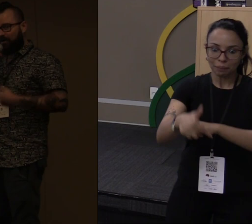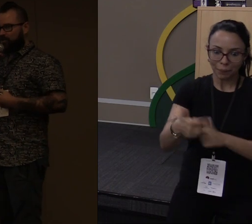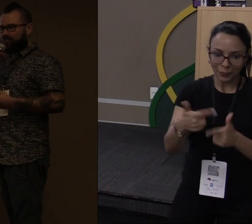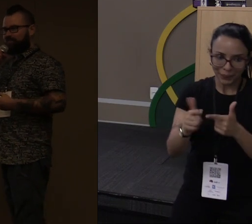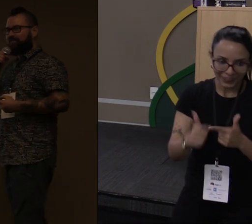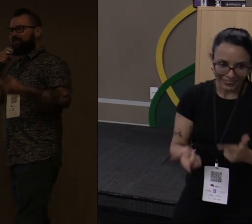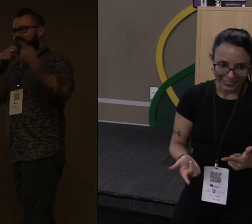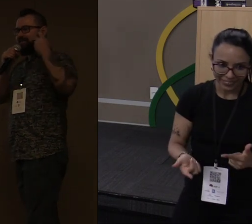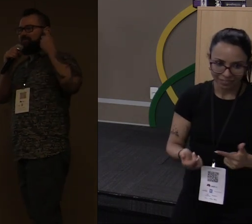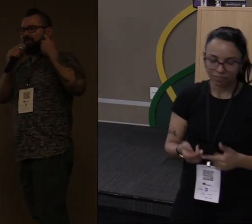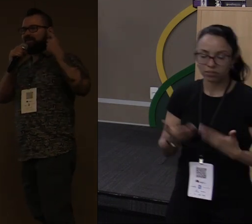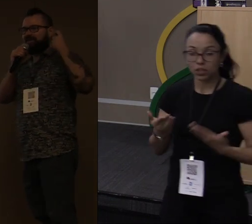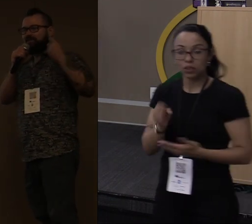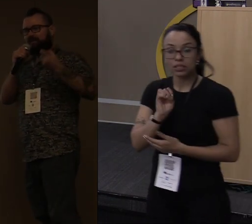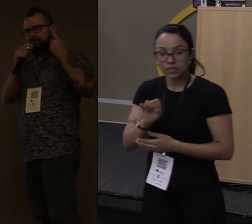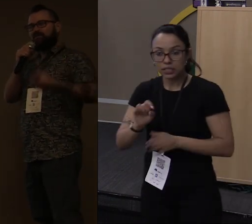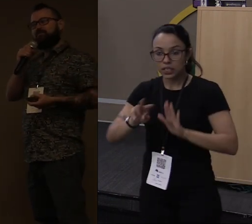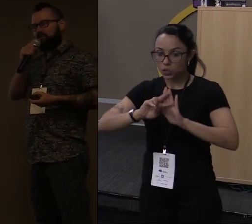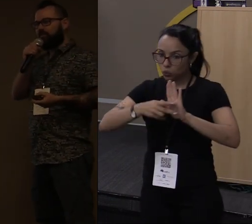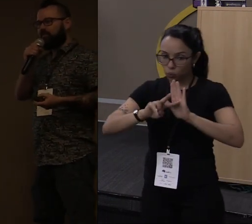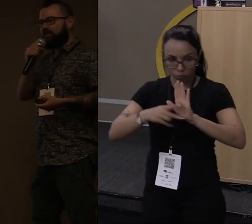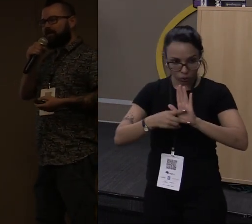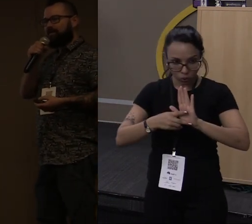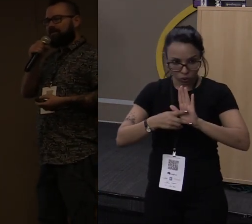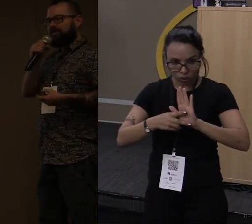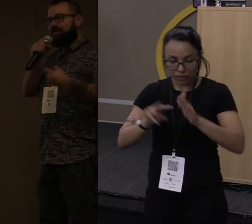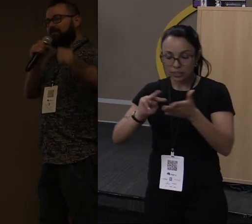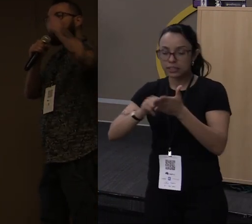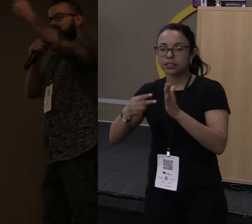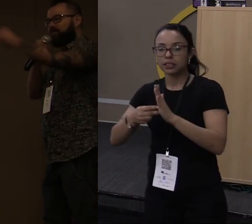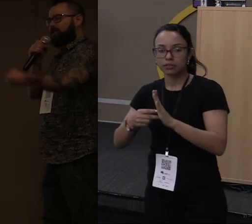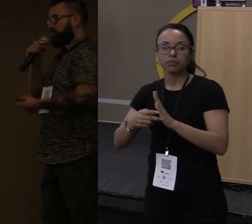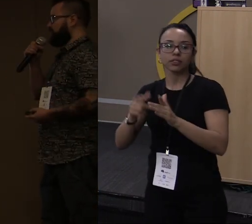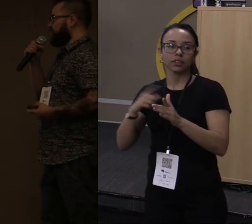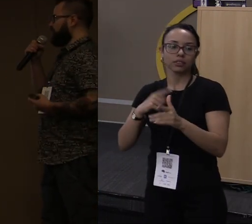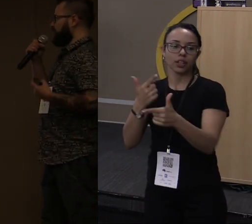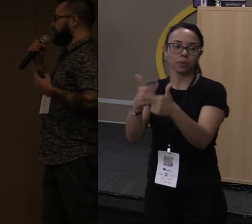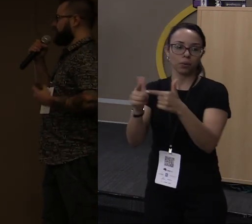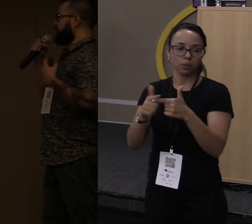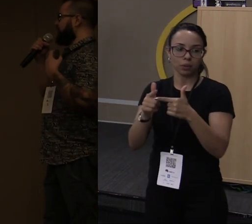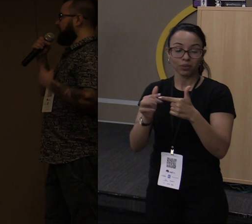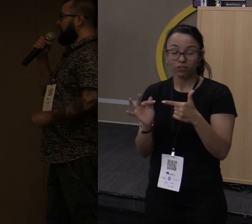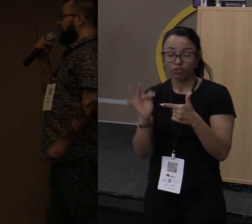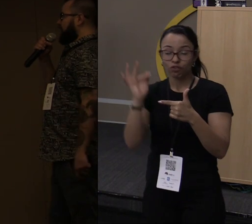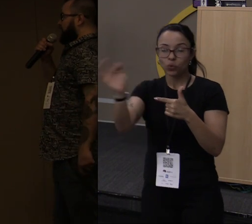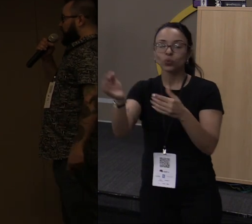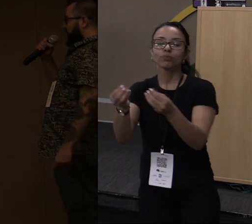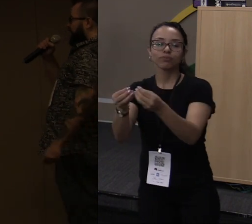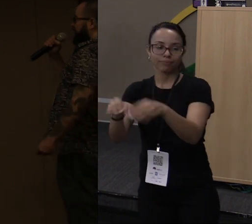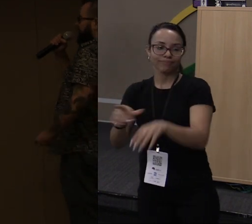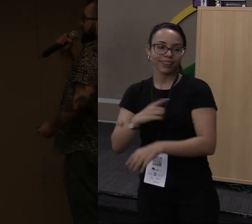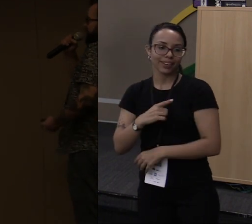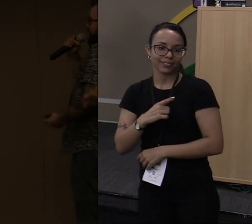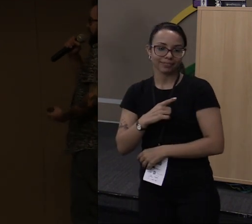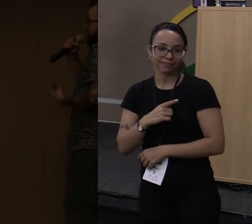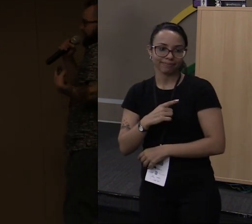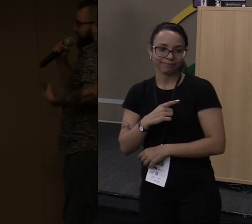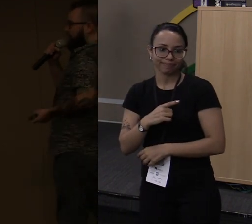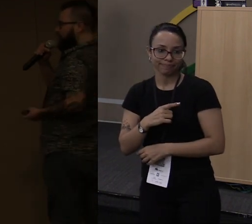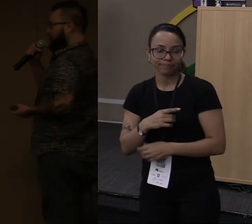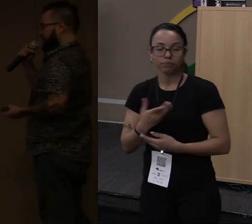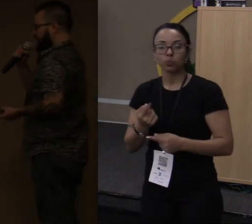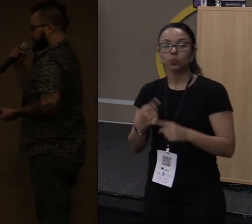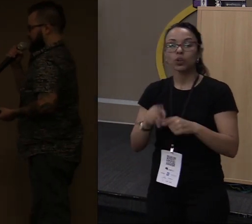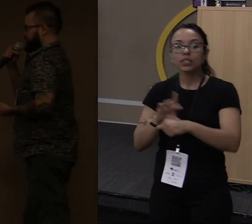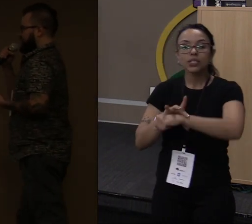está ótimo. Significa que eu tenho que resolver um problema que iria me causar prejuízo depois. Por que que segurança